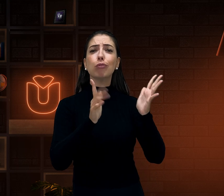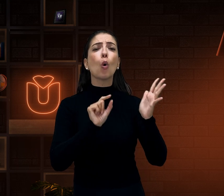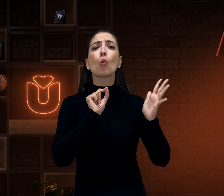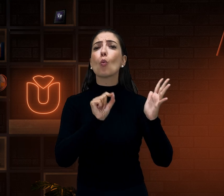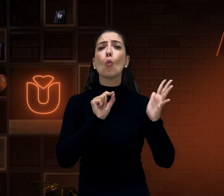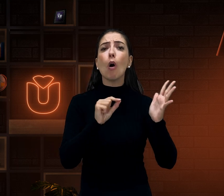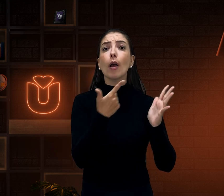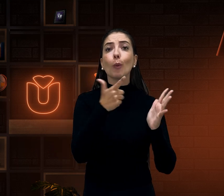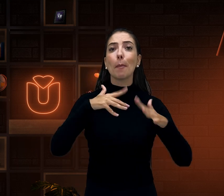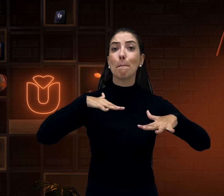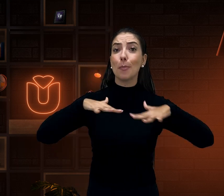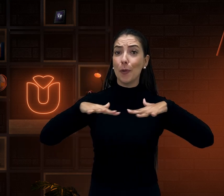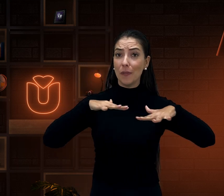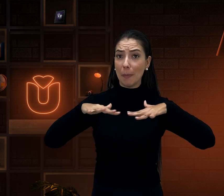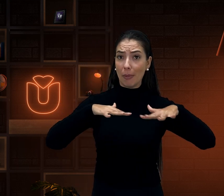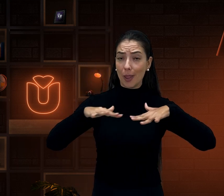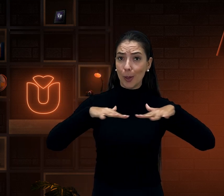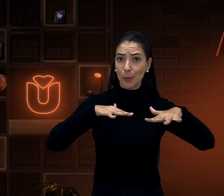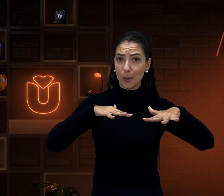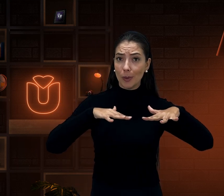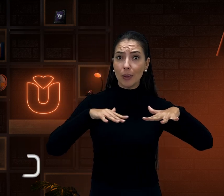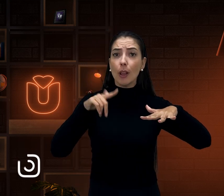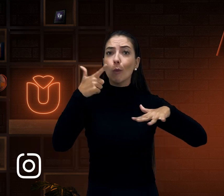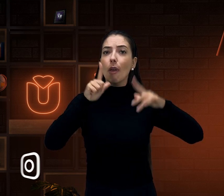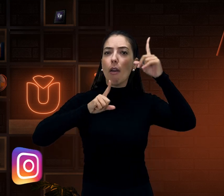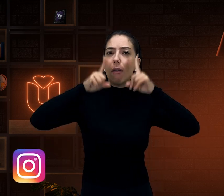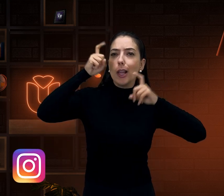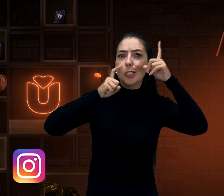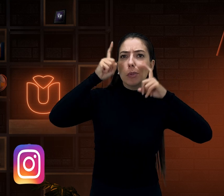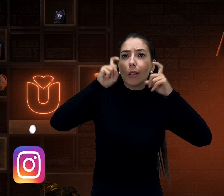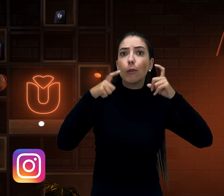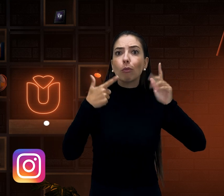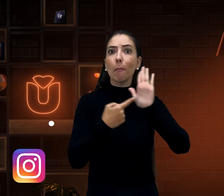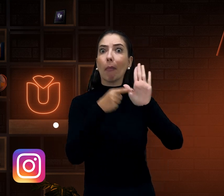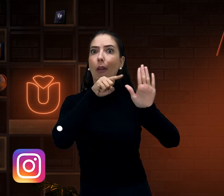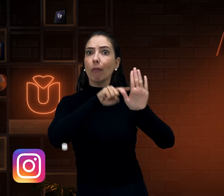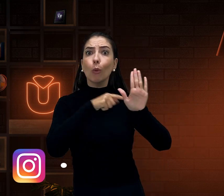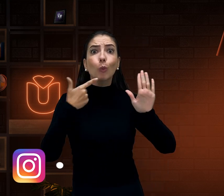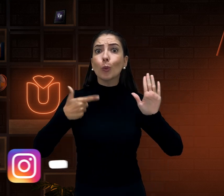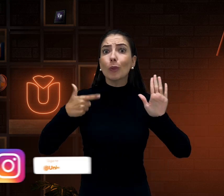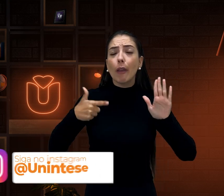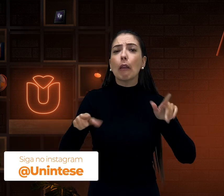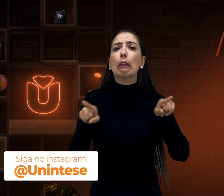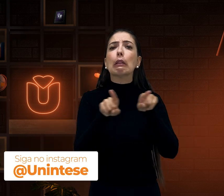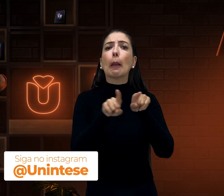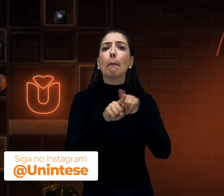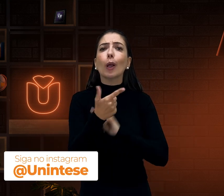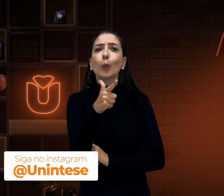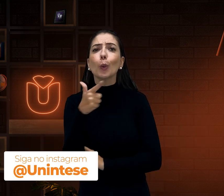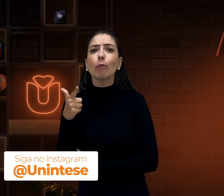intérprete sinaliza, mas não tem movimento, não tem expressão, Ele não consegue mostrar as metáforas